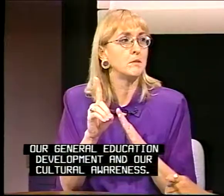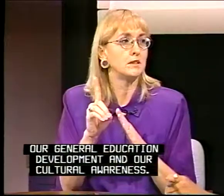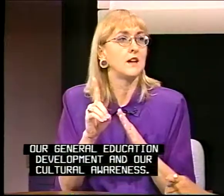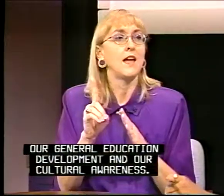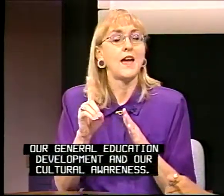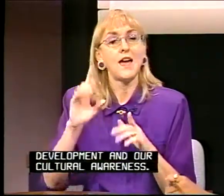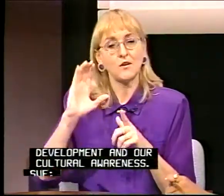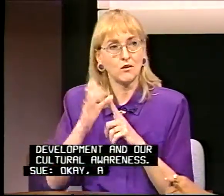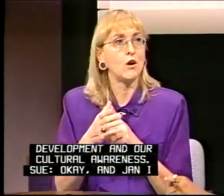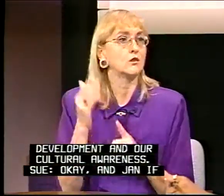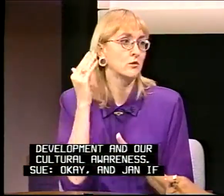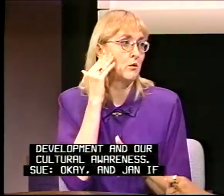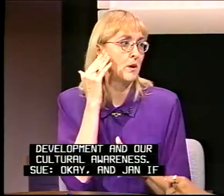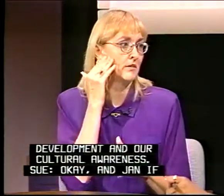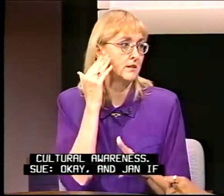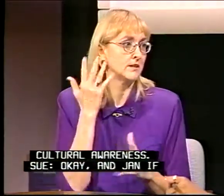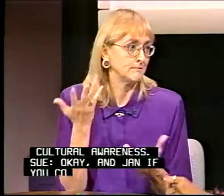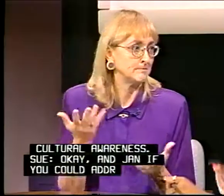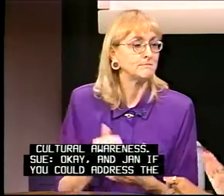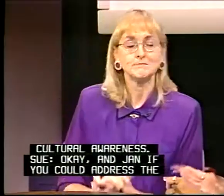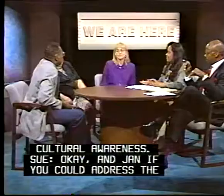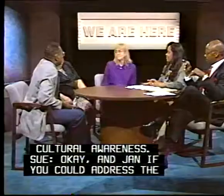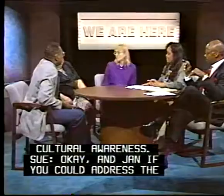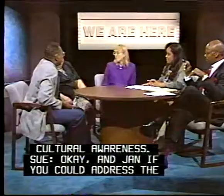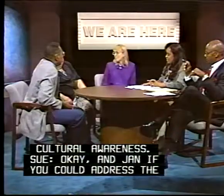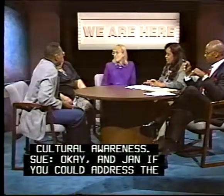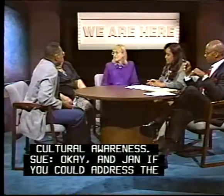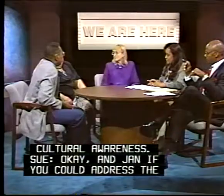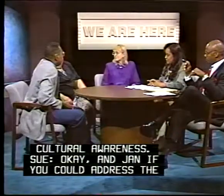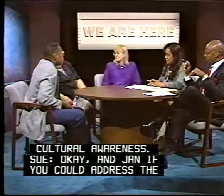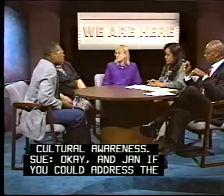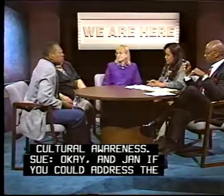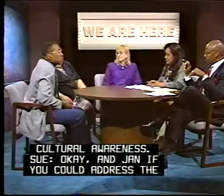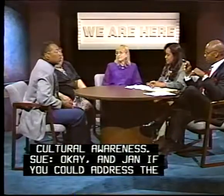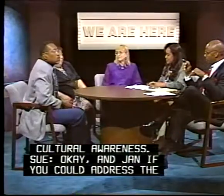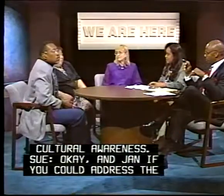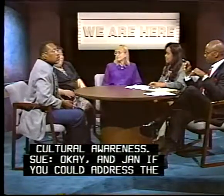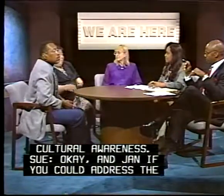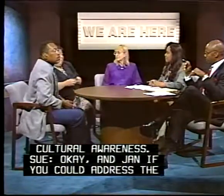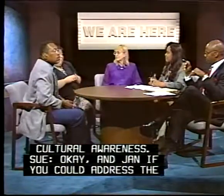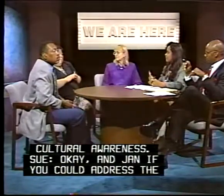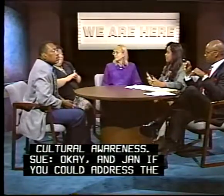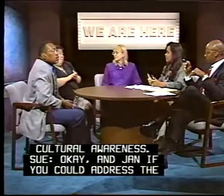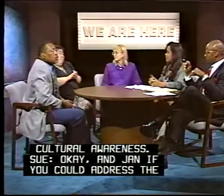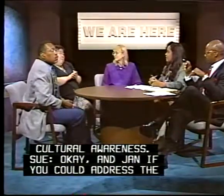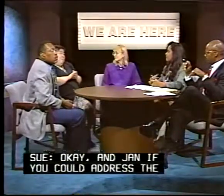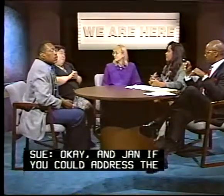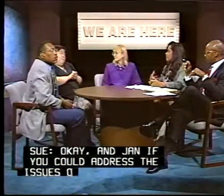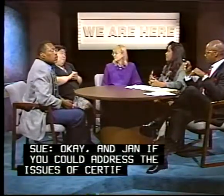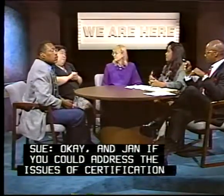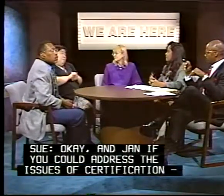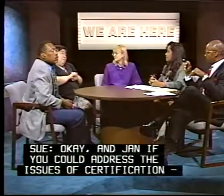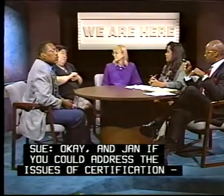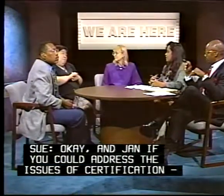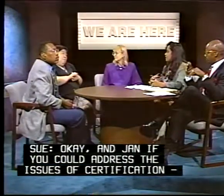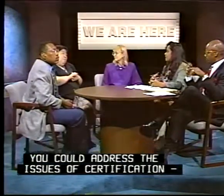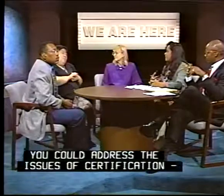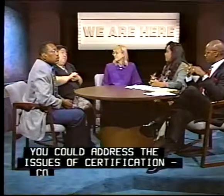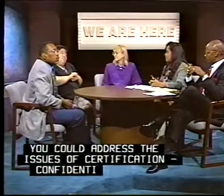and our cultural awareness. Okay, and Jan, if you could address the issues of certification, confidentiality, and ethics.